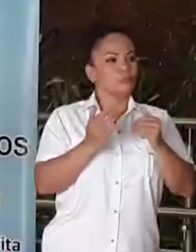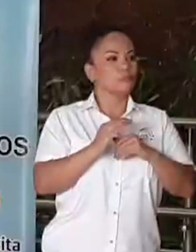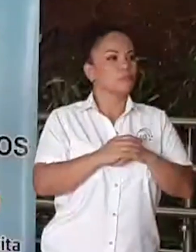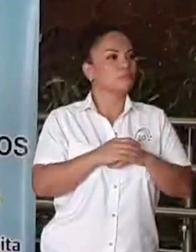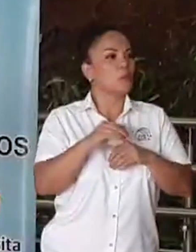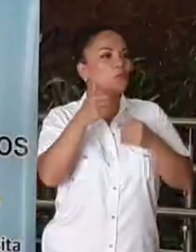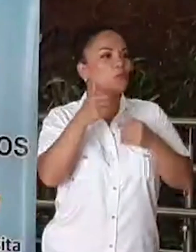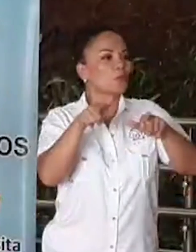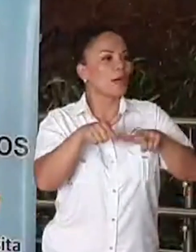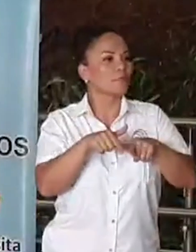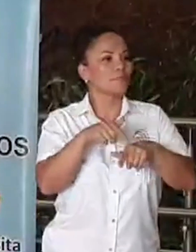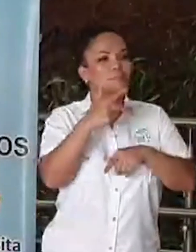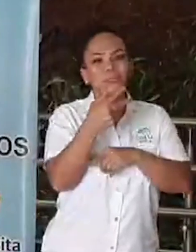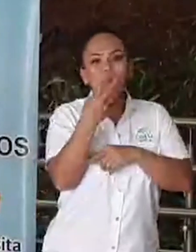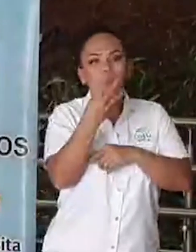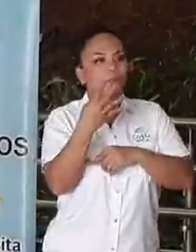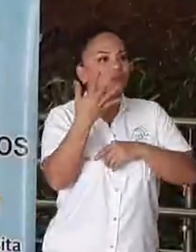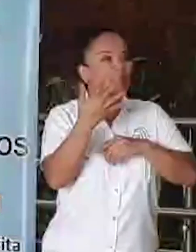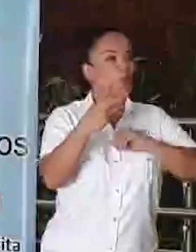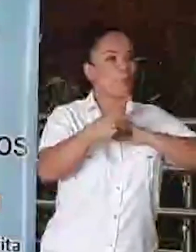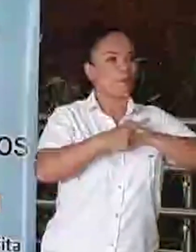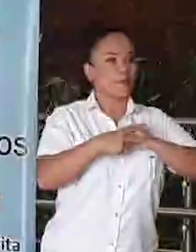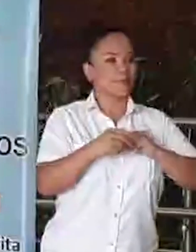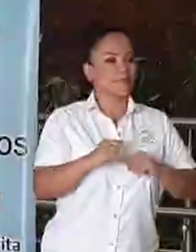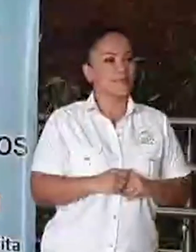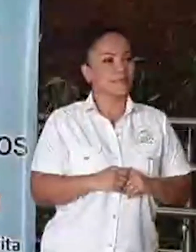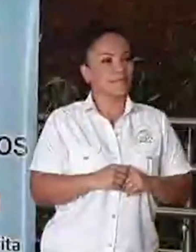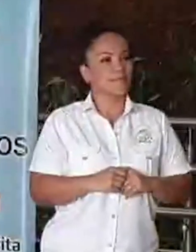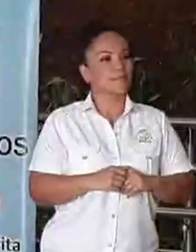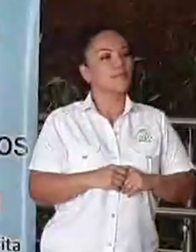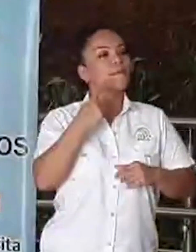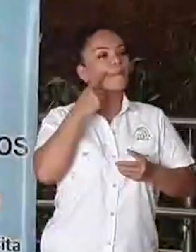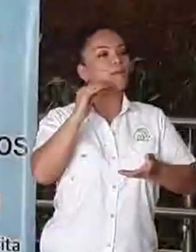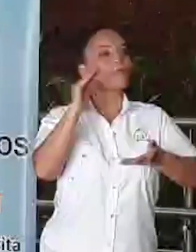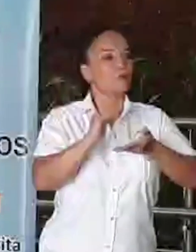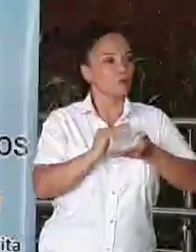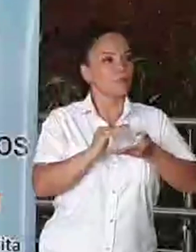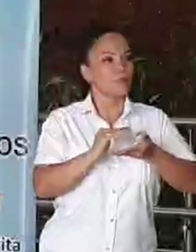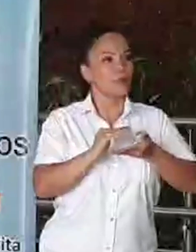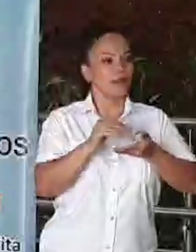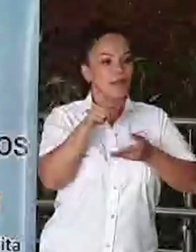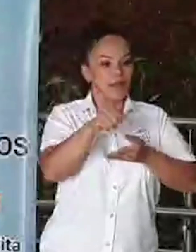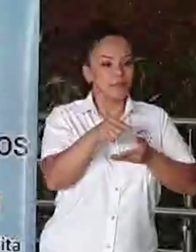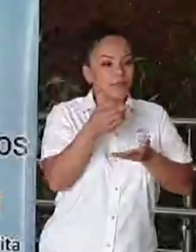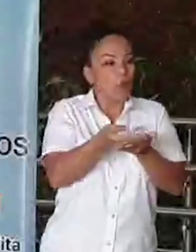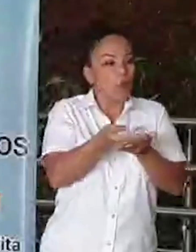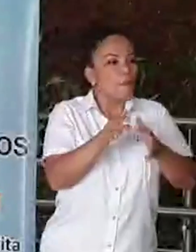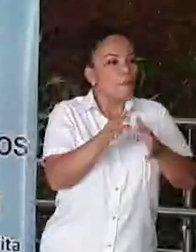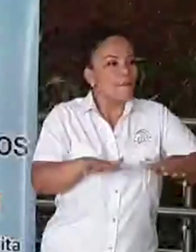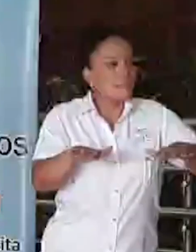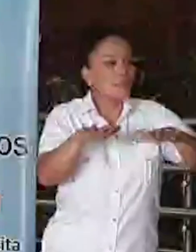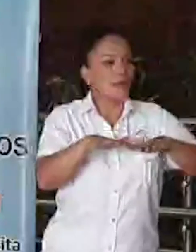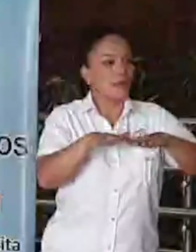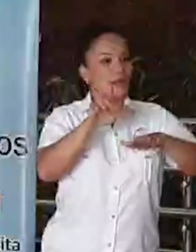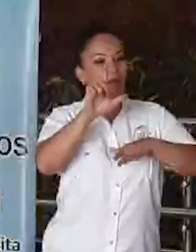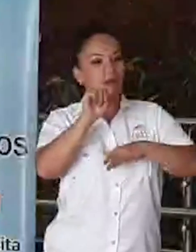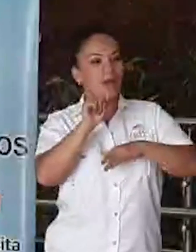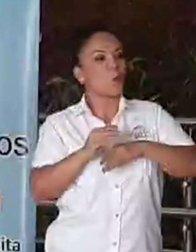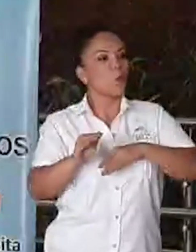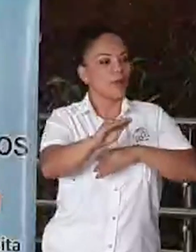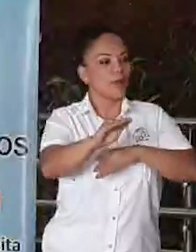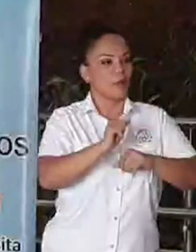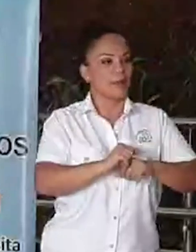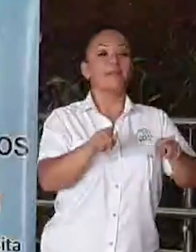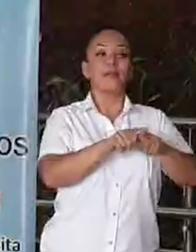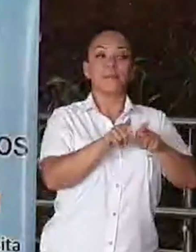5 veces lo que va a reducirse el humedal de la culebra y ahí mismo. Hemos encontrado